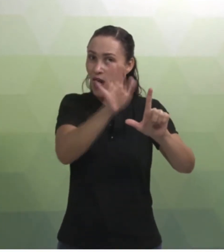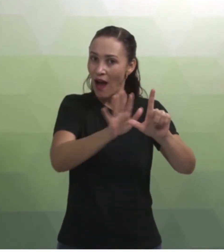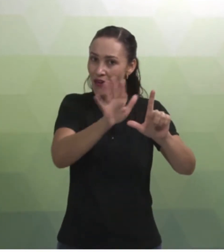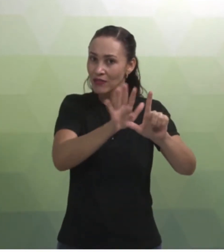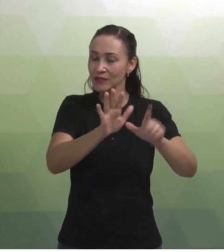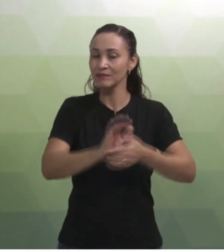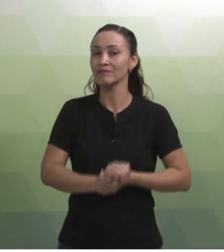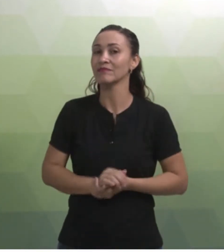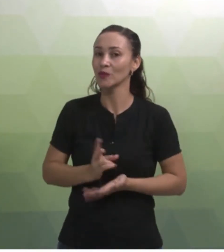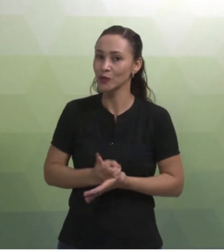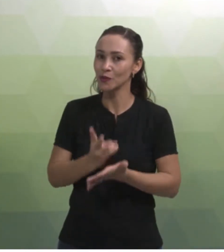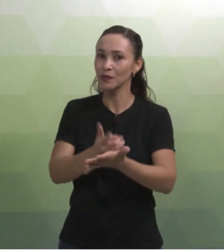continuidade.